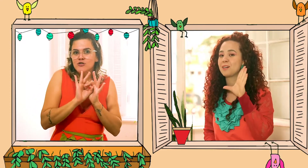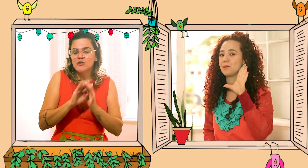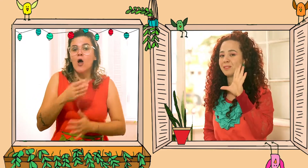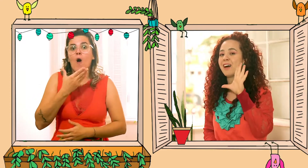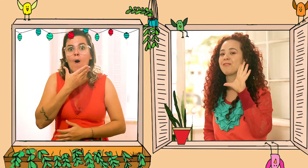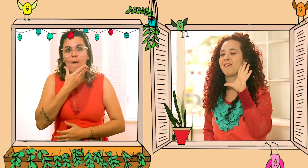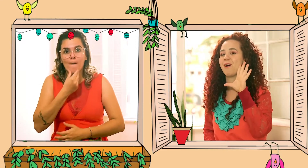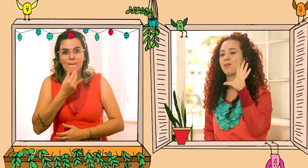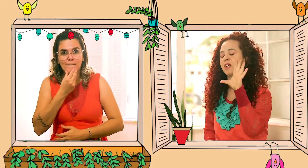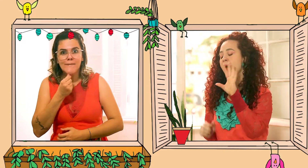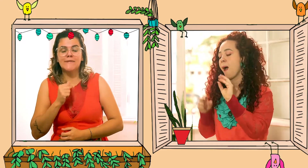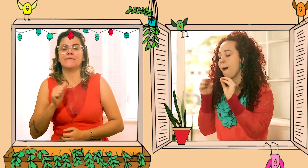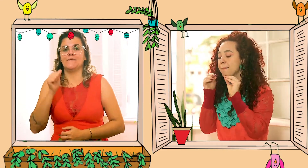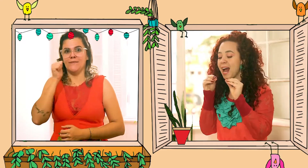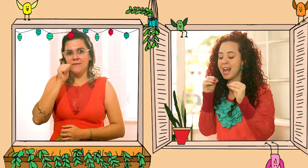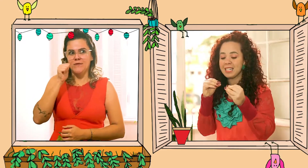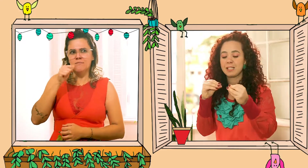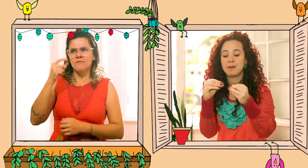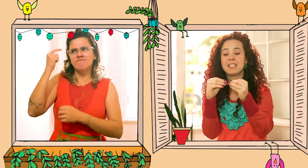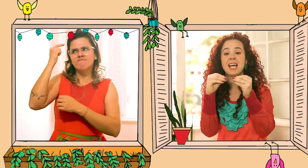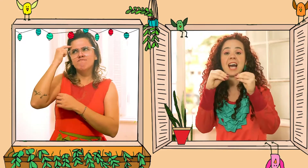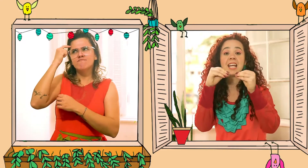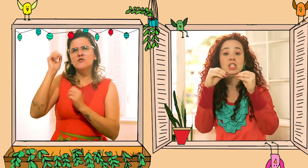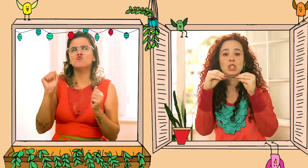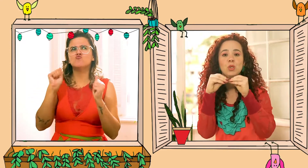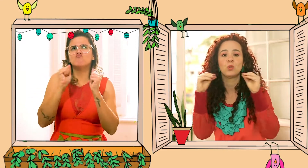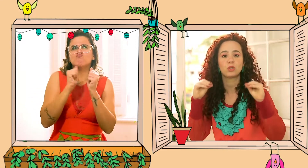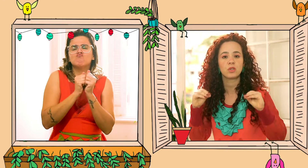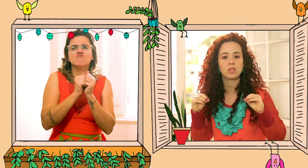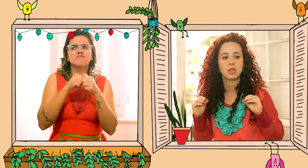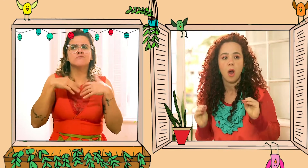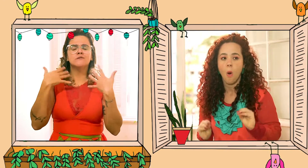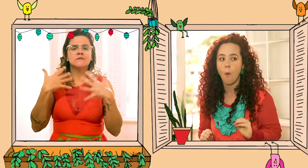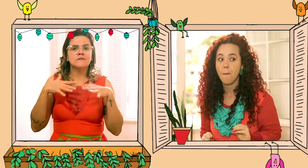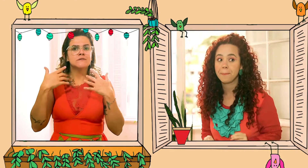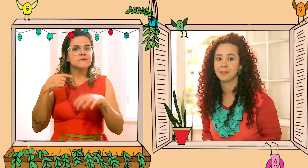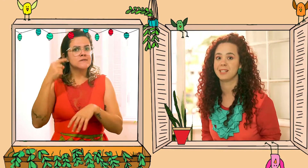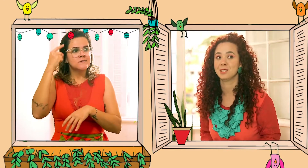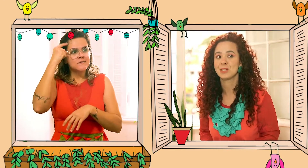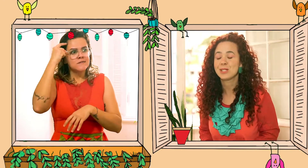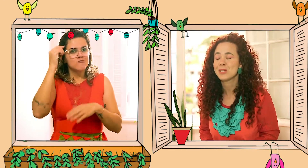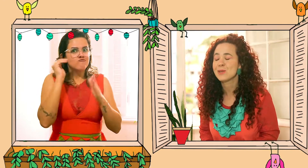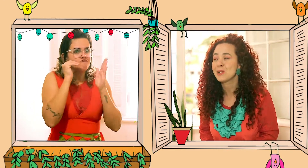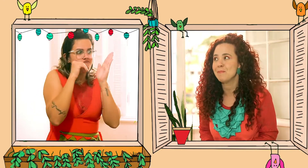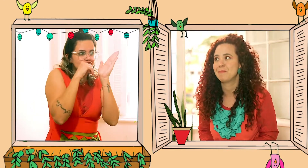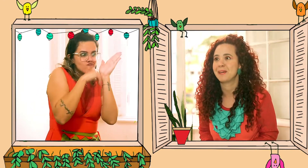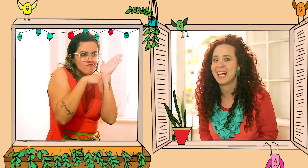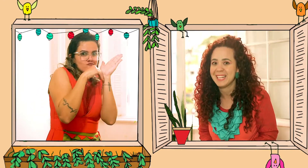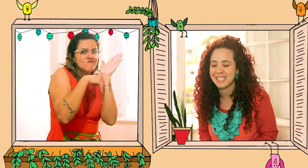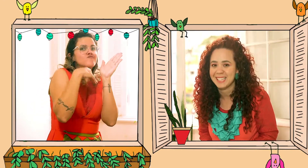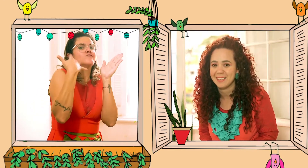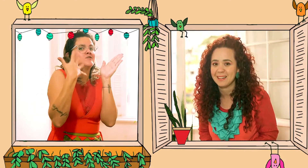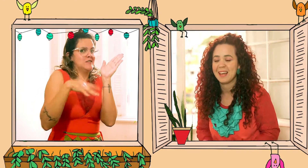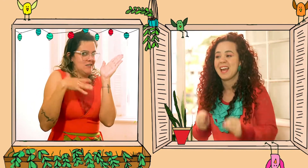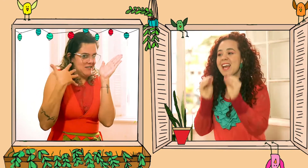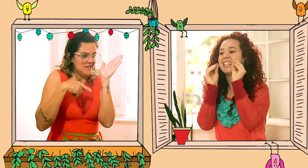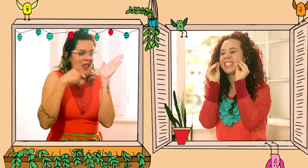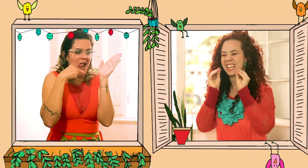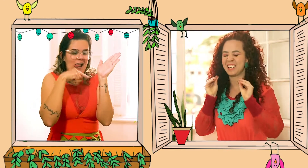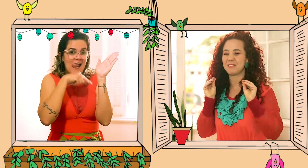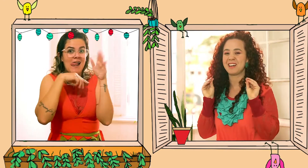Manaká, irmão da Fauna, para eles pensarem juntos um plano surpresa.